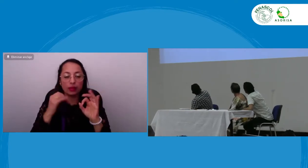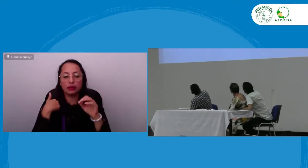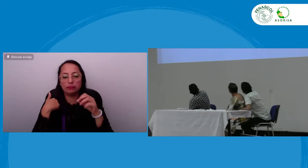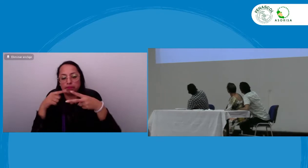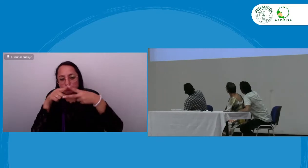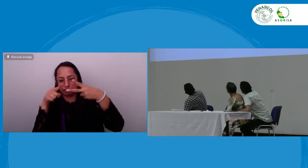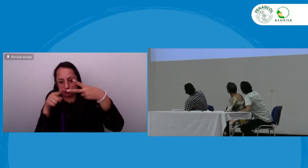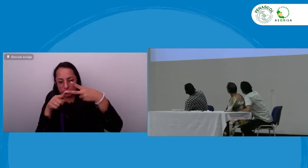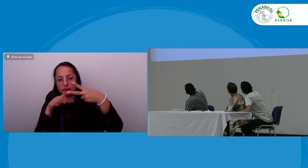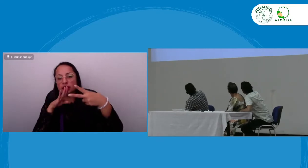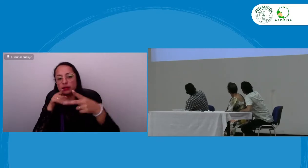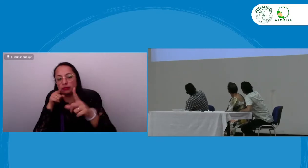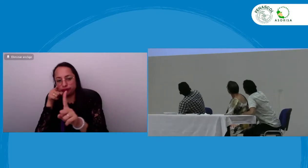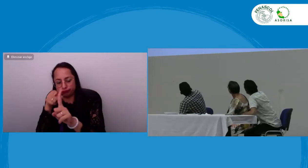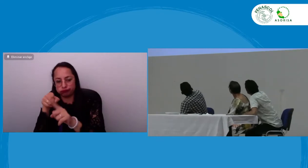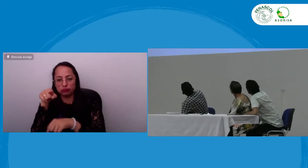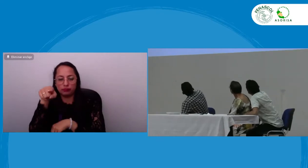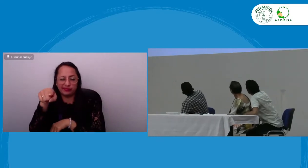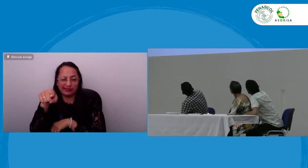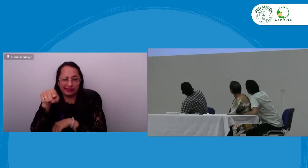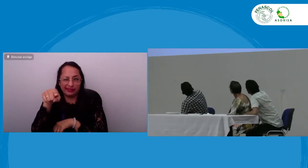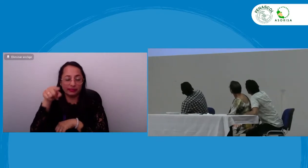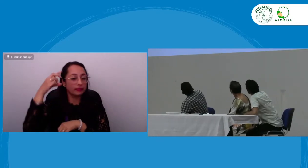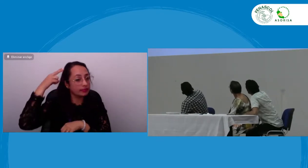todos tengo dos inquietudes una